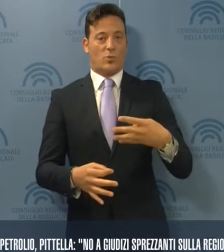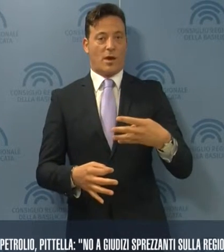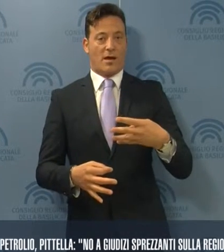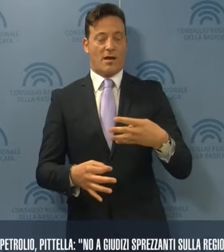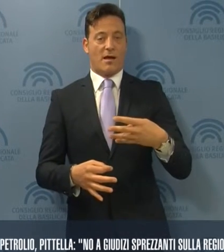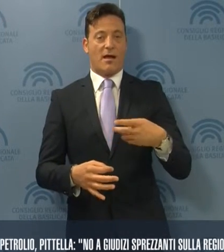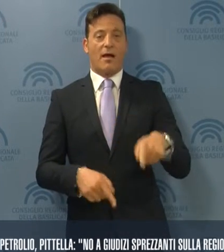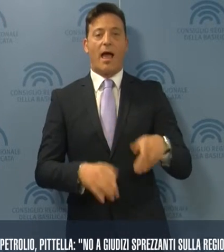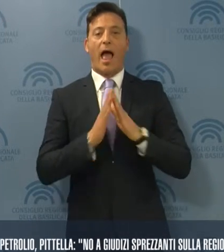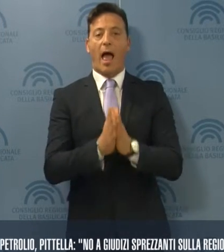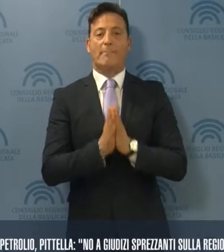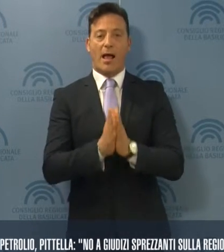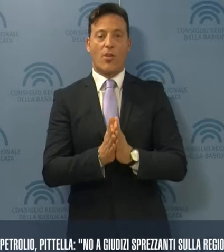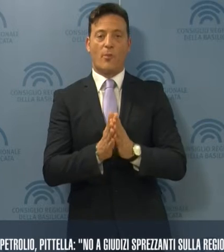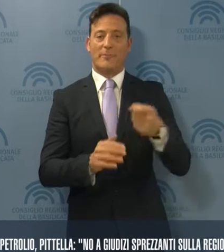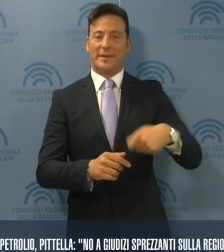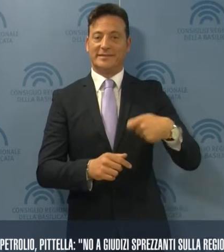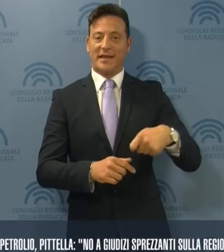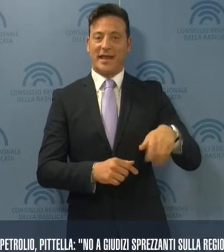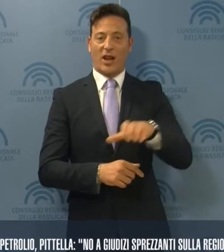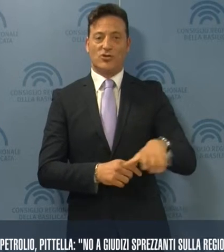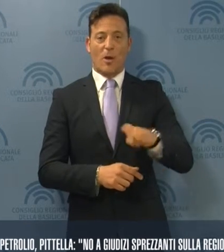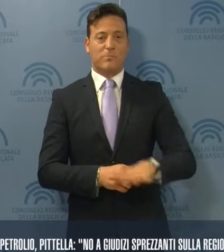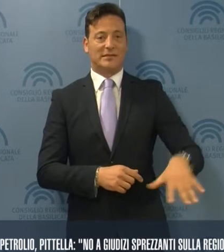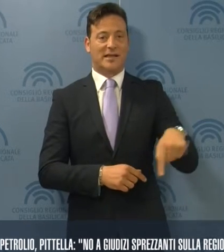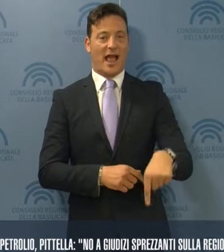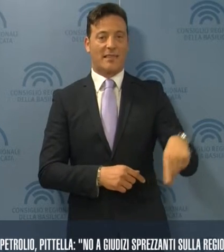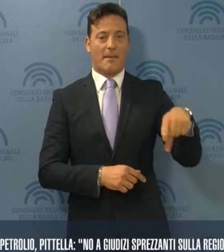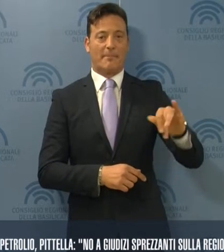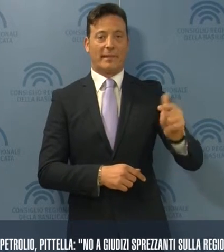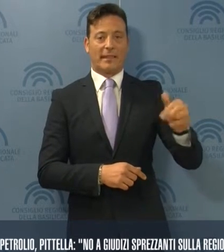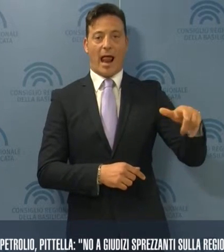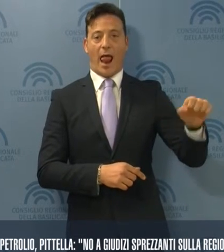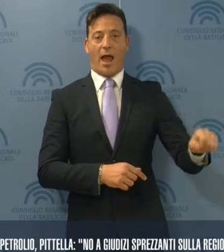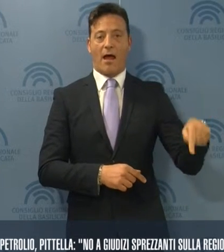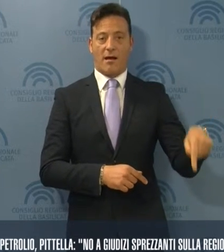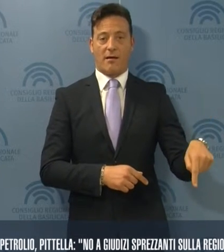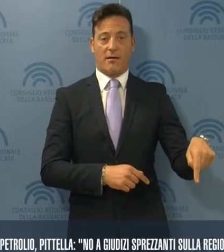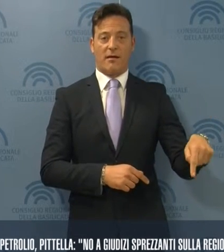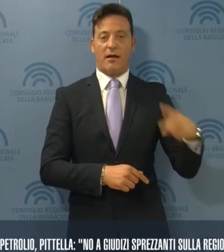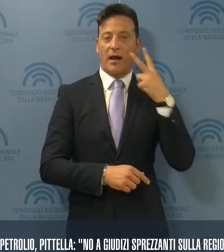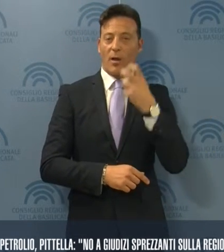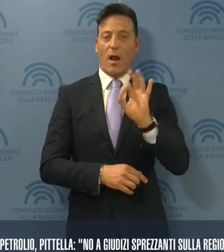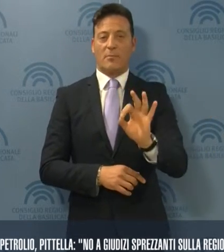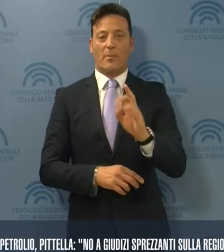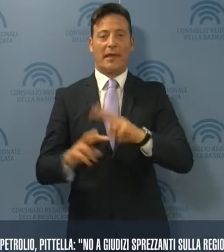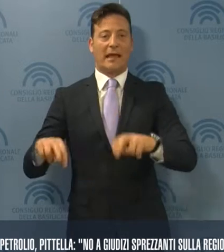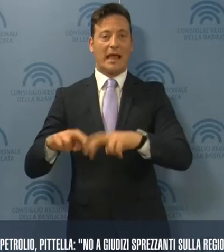'appello del Presidente della Regione Basilicata, Pittella, in relazione all'inchiesta sulle